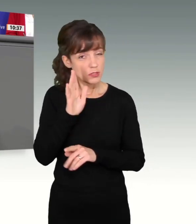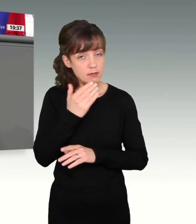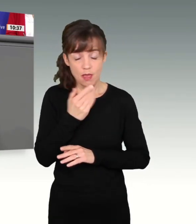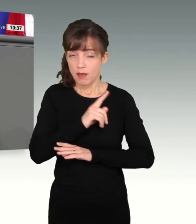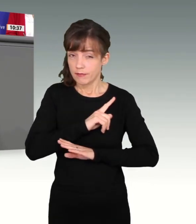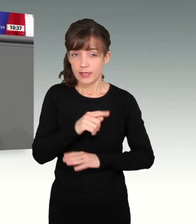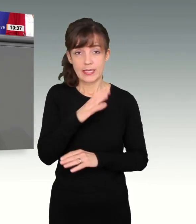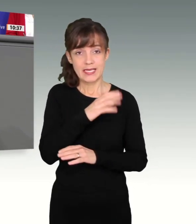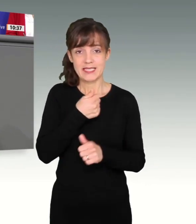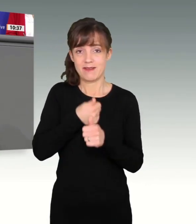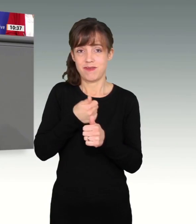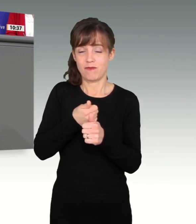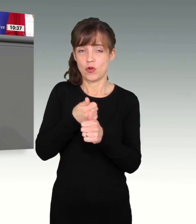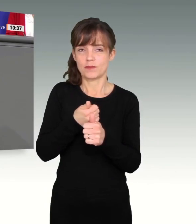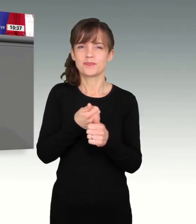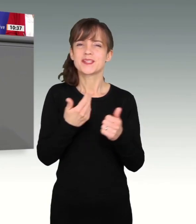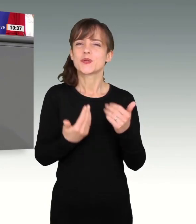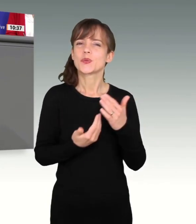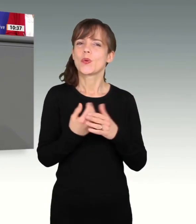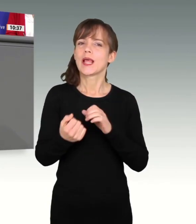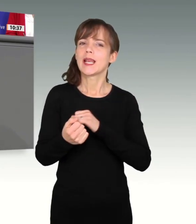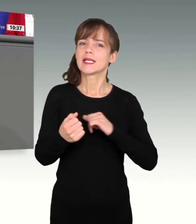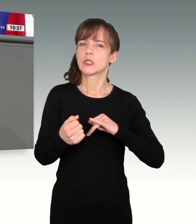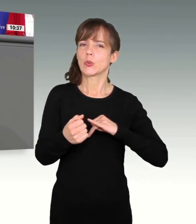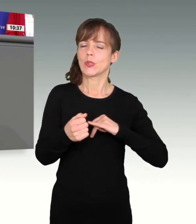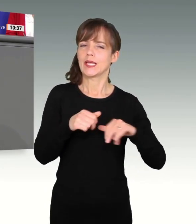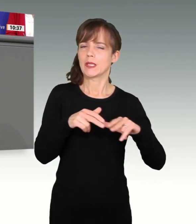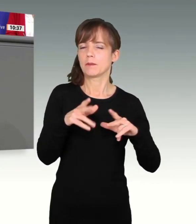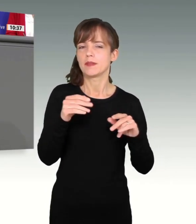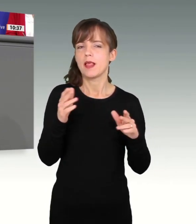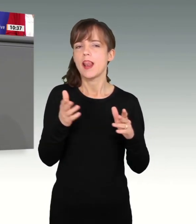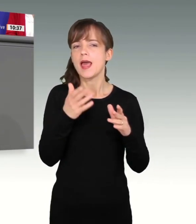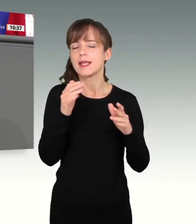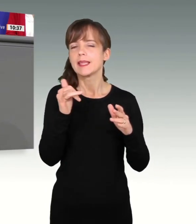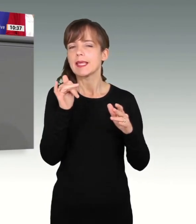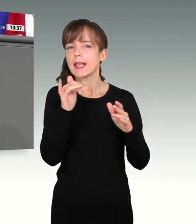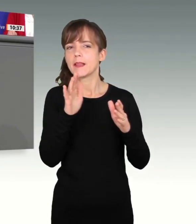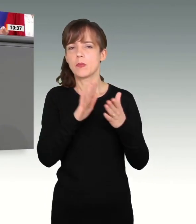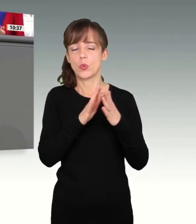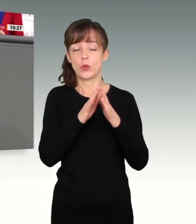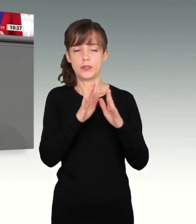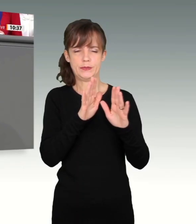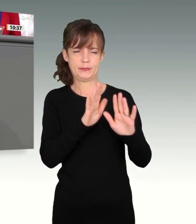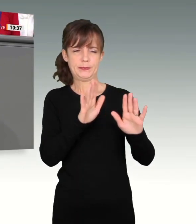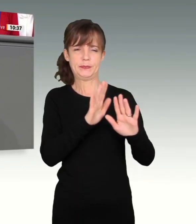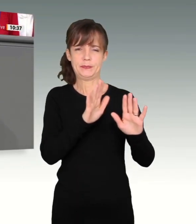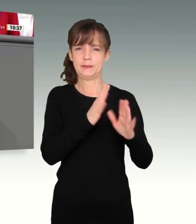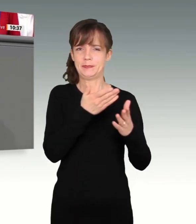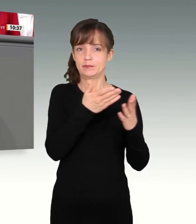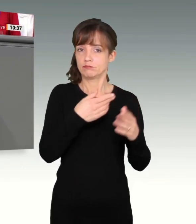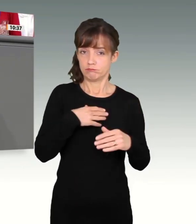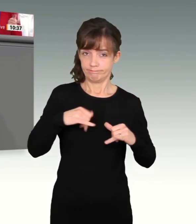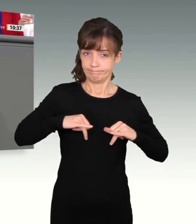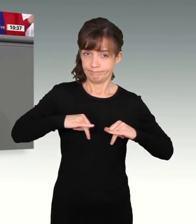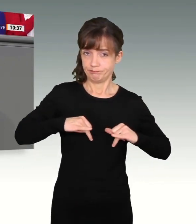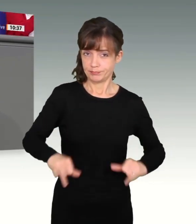Diese neue linksgrüne Regierung mit leichtem Gelbstich oder mit blass vergilbter Tönung interessiert sich gar